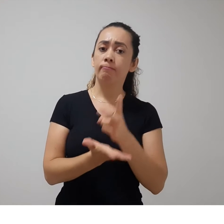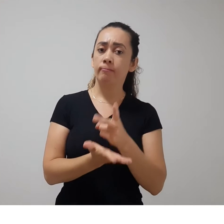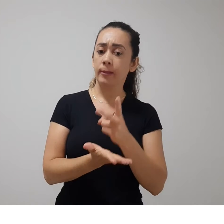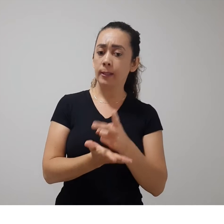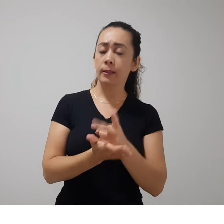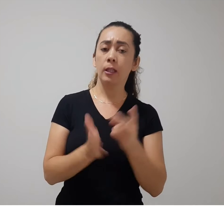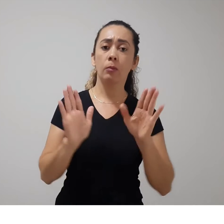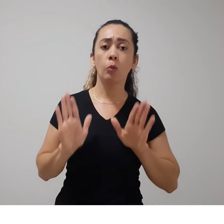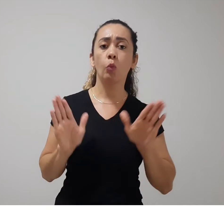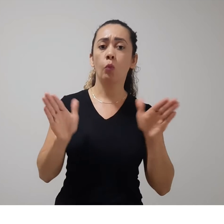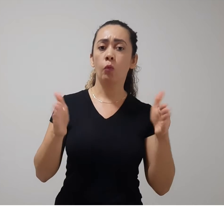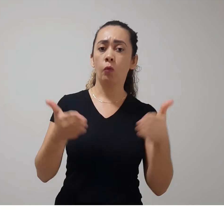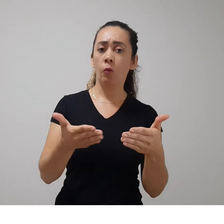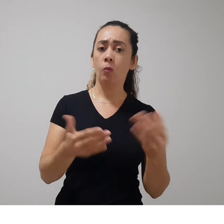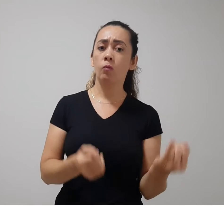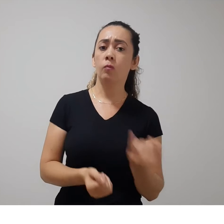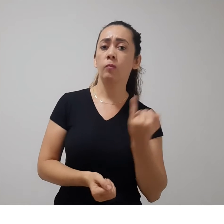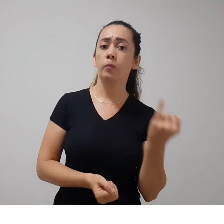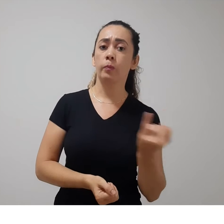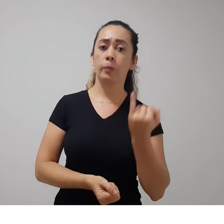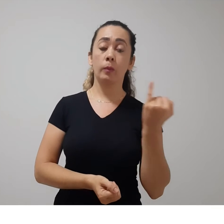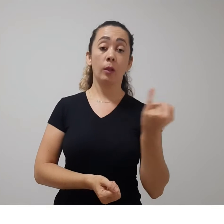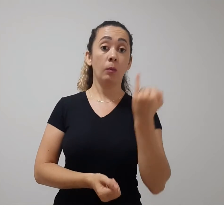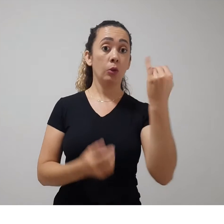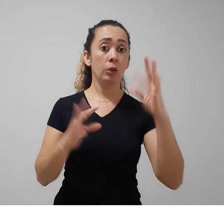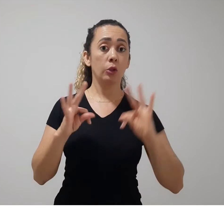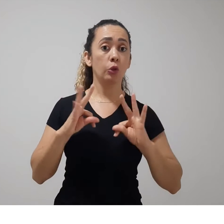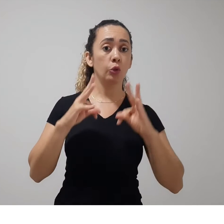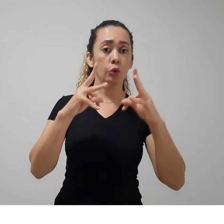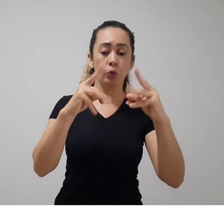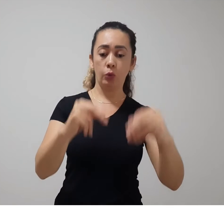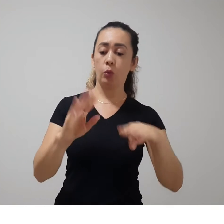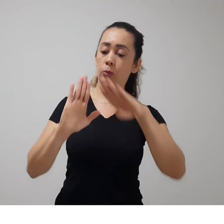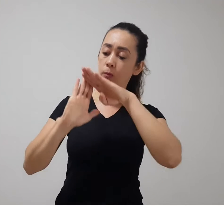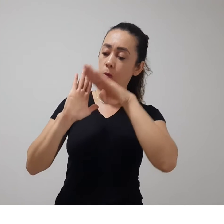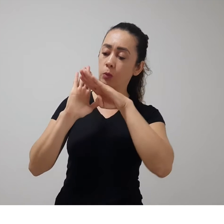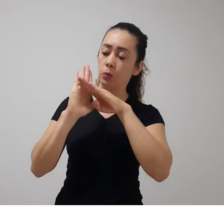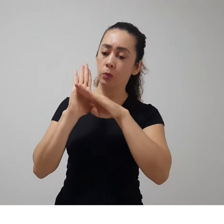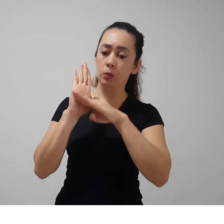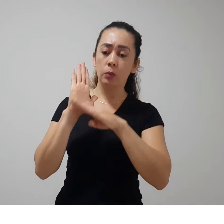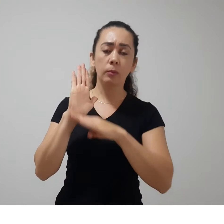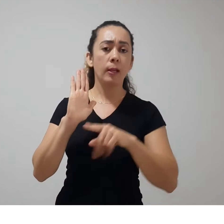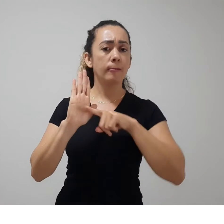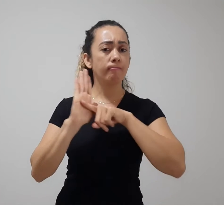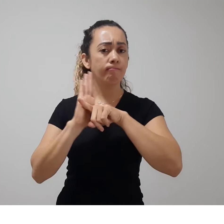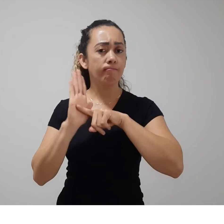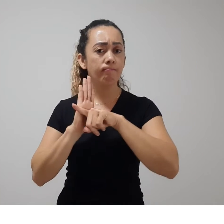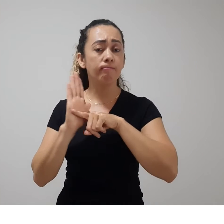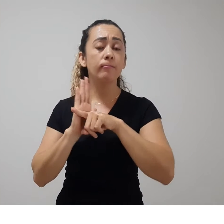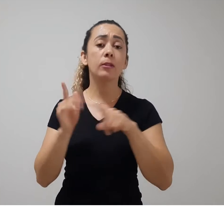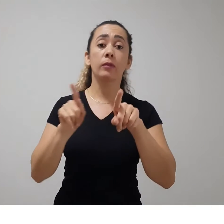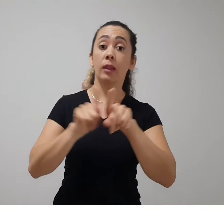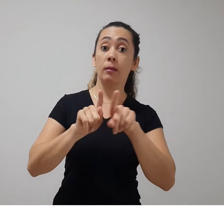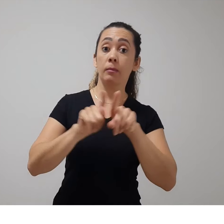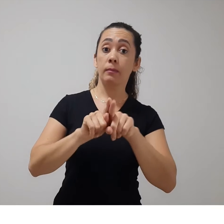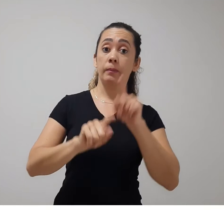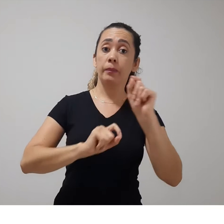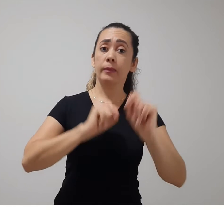fundamental importância todos os métodos científicos. Dessa maneira, os